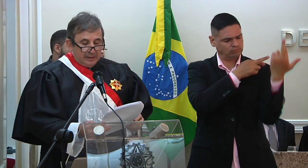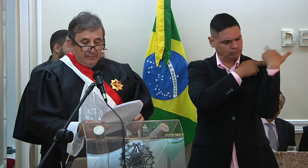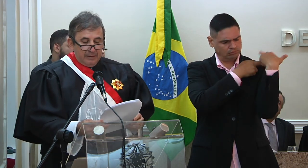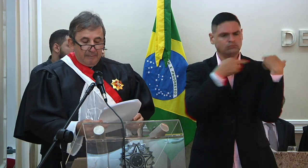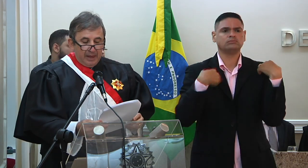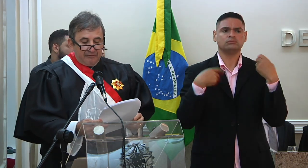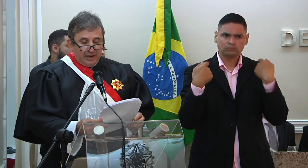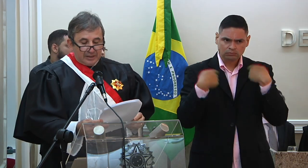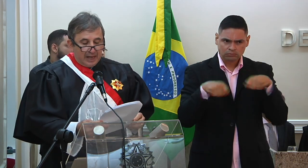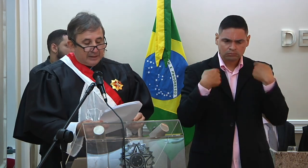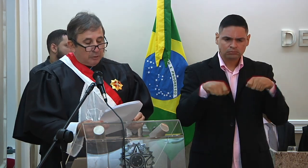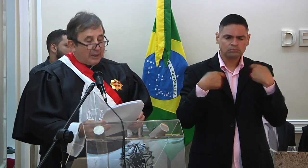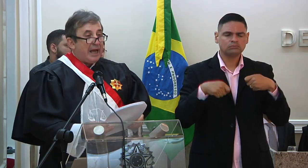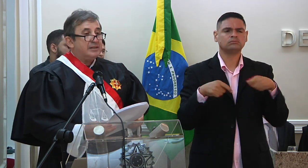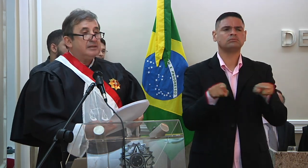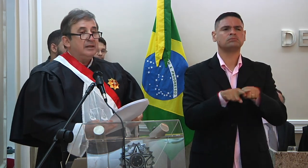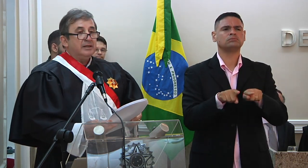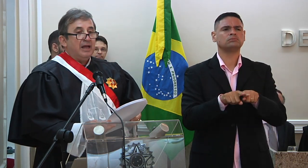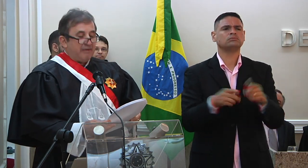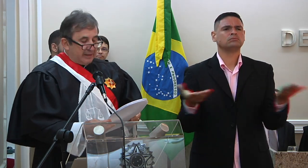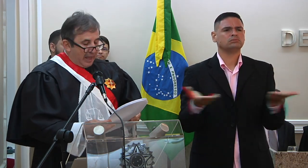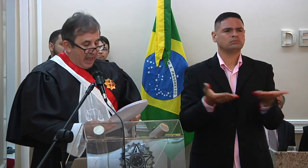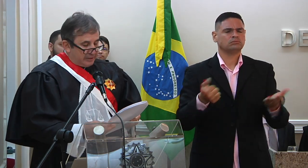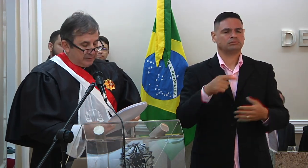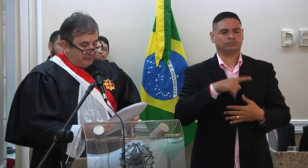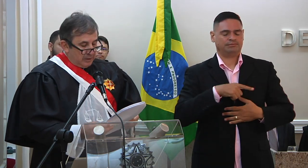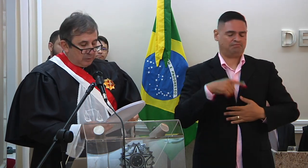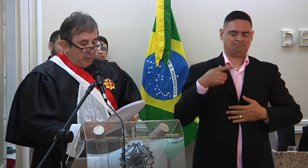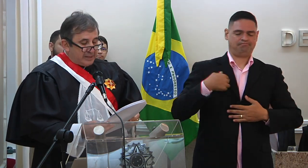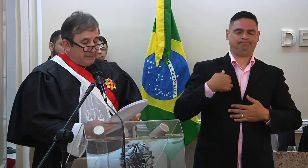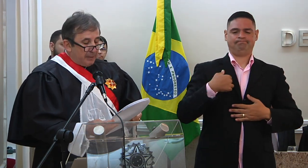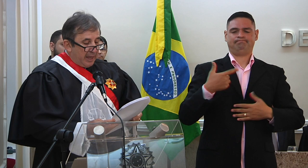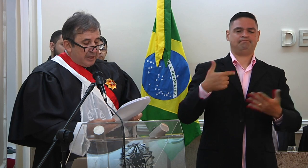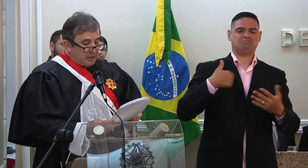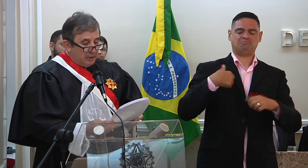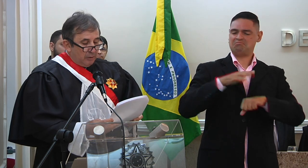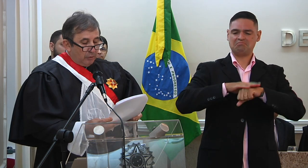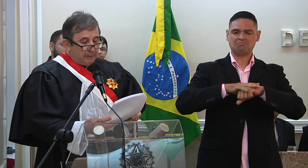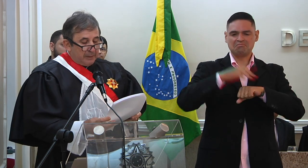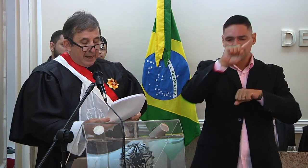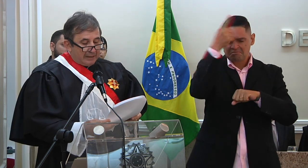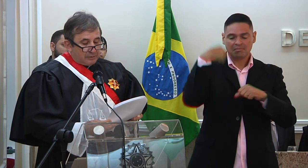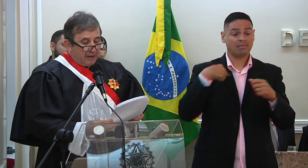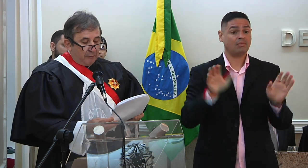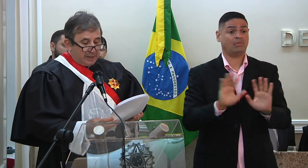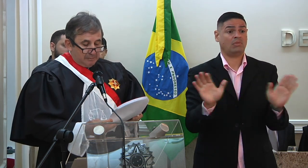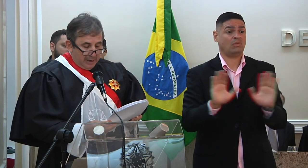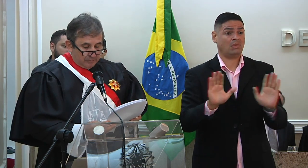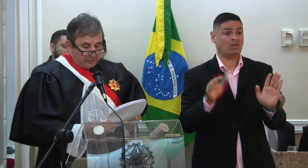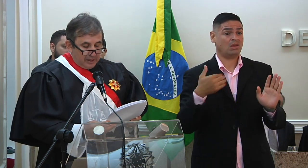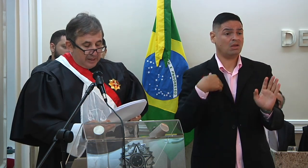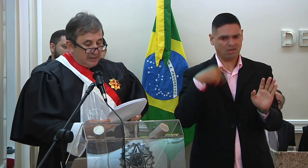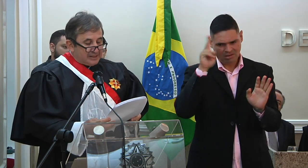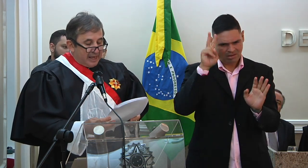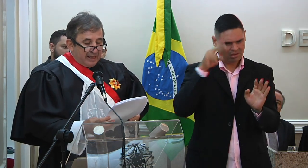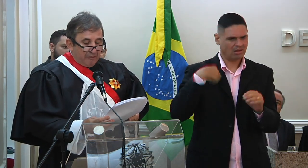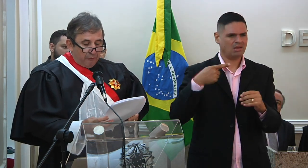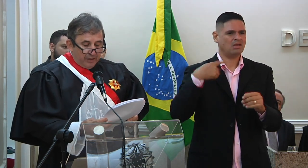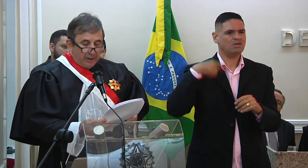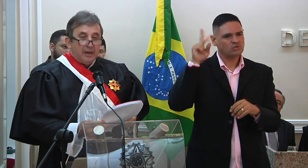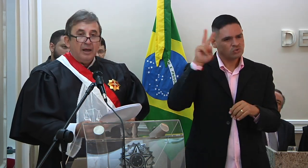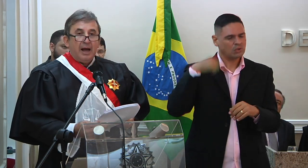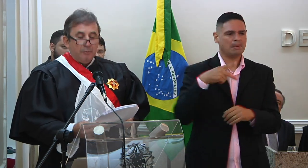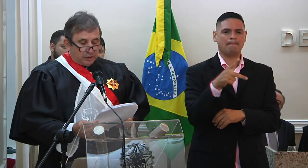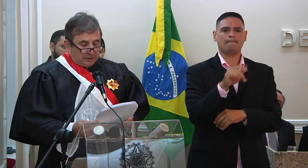exercida bem afastada do cálice da vaidade, do recipiente onde Pilatos lavou as mãos e